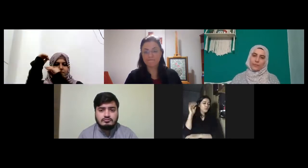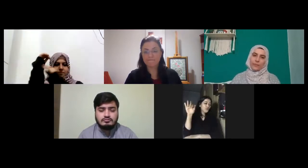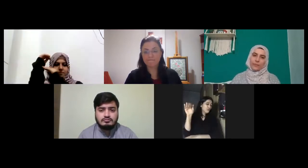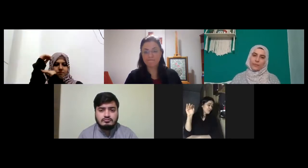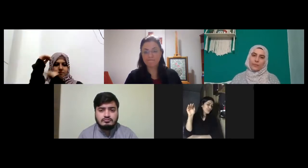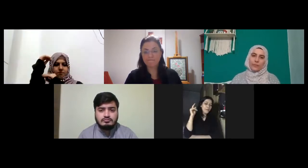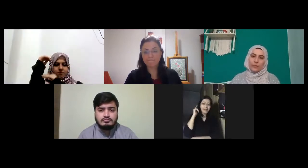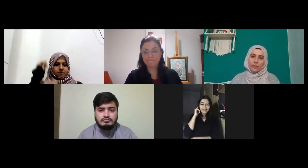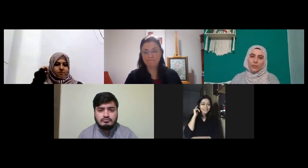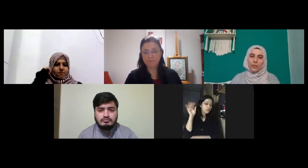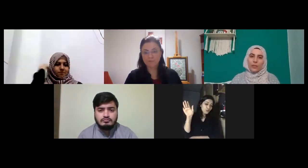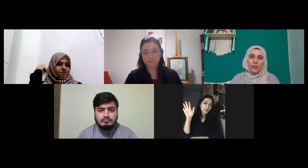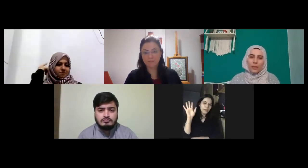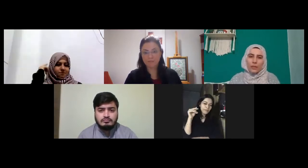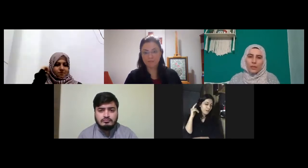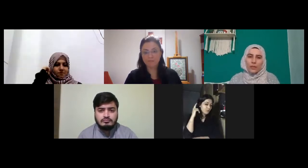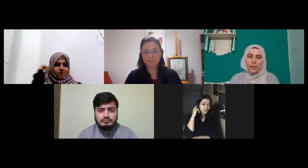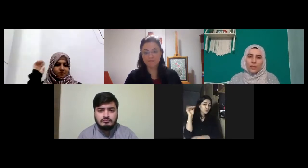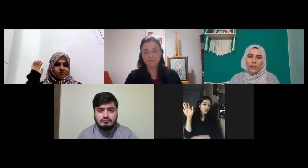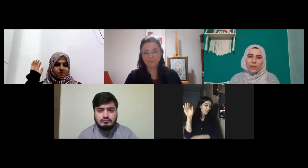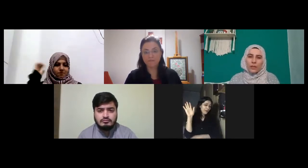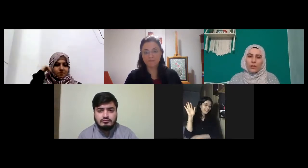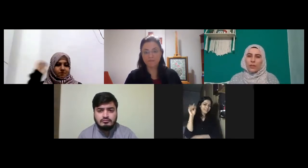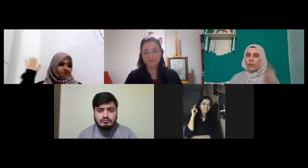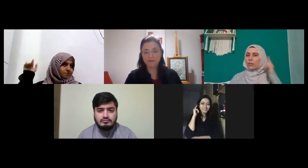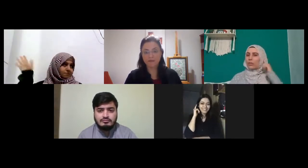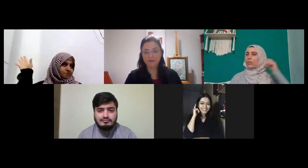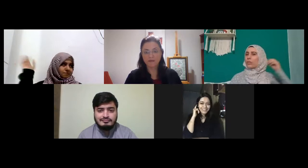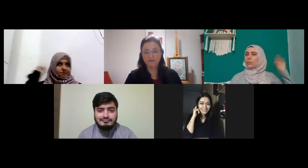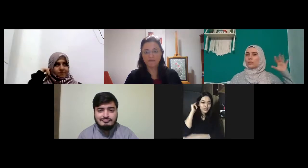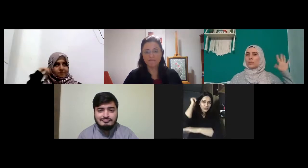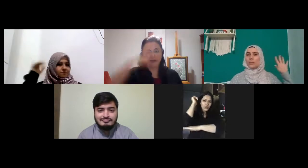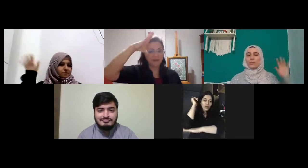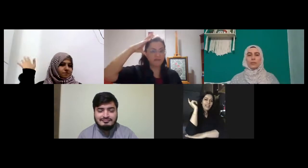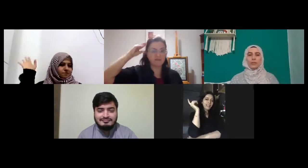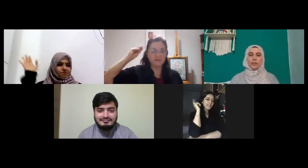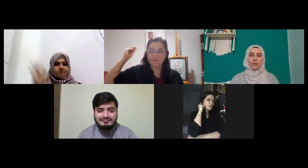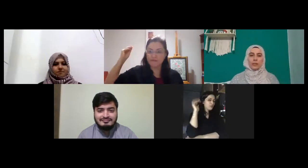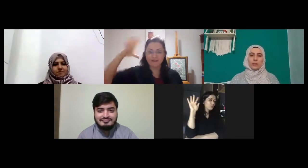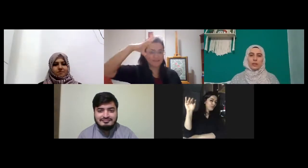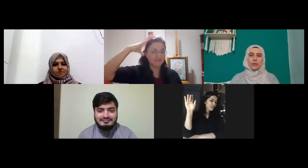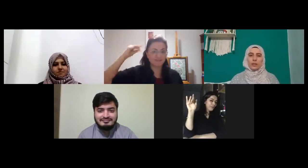umursamak umursamamak pardon umursamamak şöyle anladım